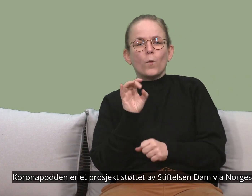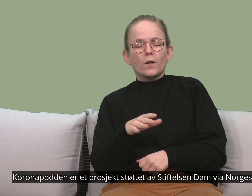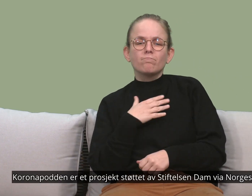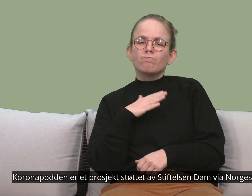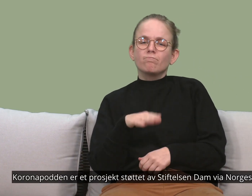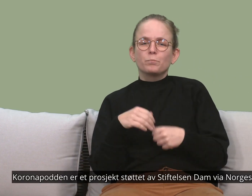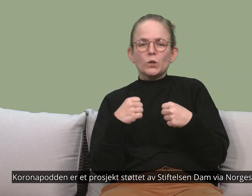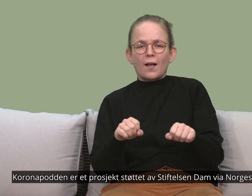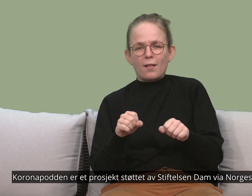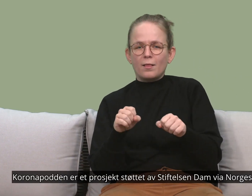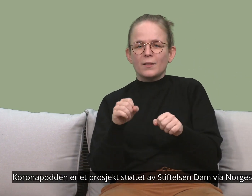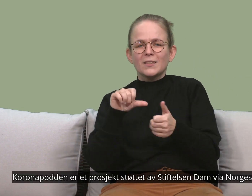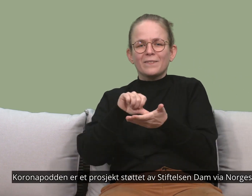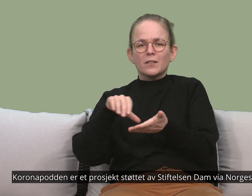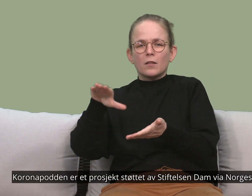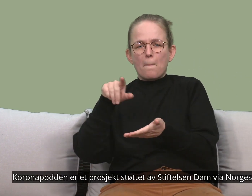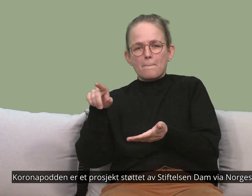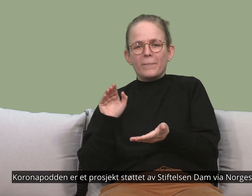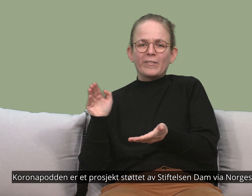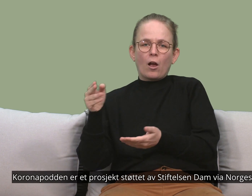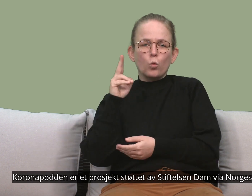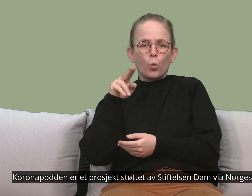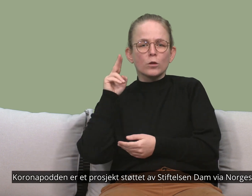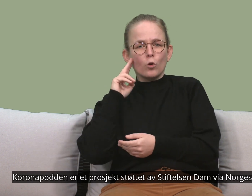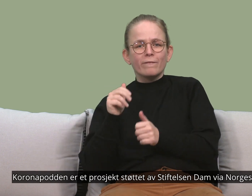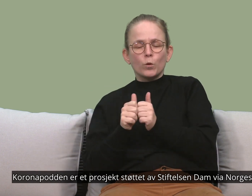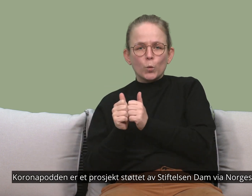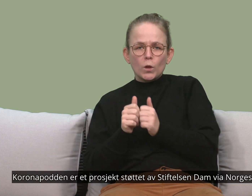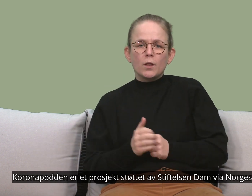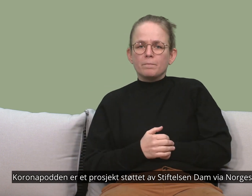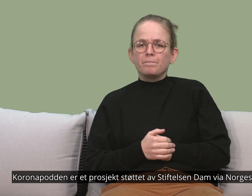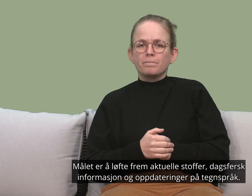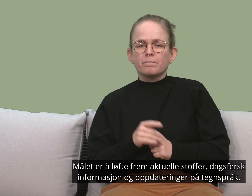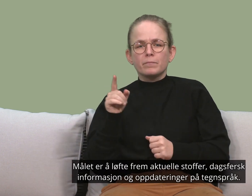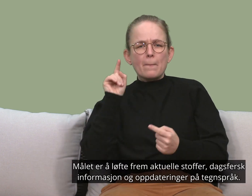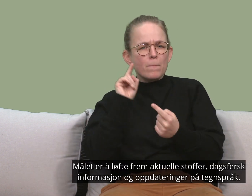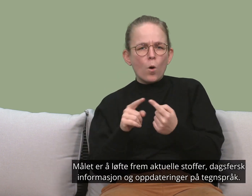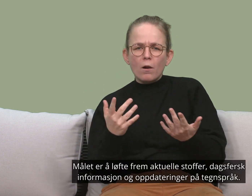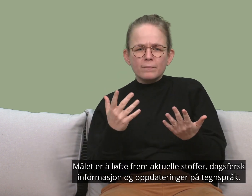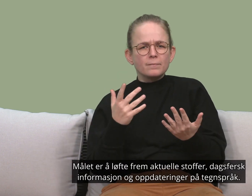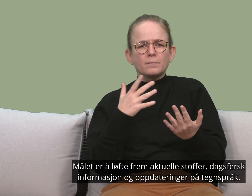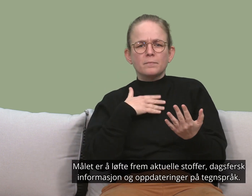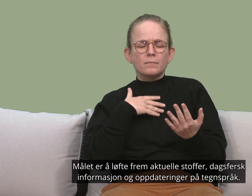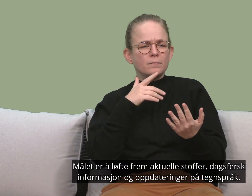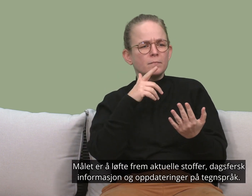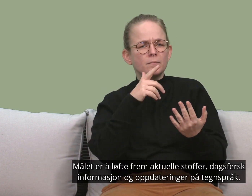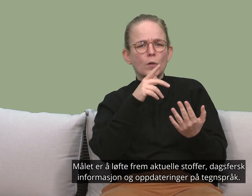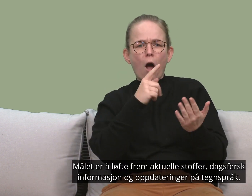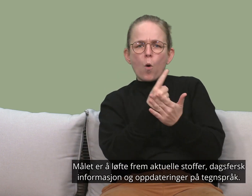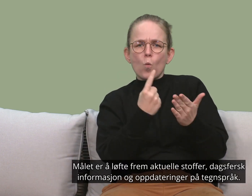Koronapodden er et prosjekt støttet av Stiftelsen Damm via Norges Døvforbund. Målet er å løfte frem aktuelt stoff,